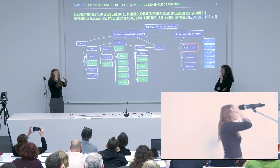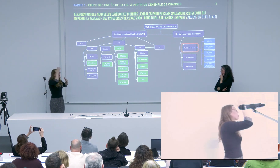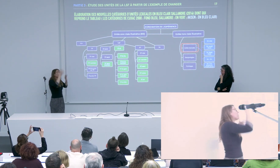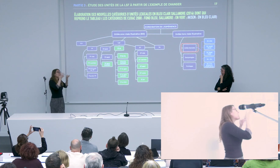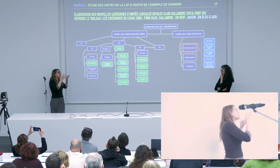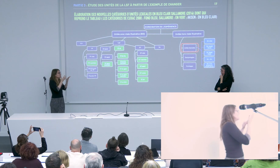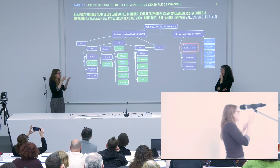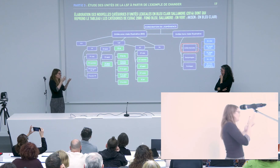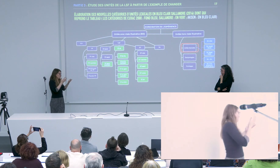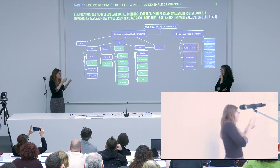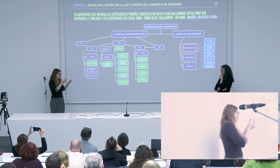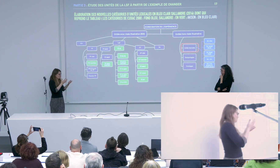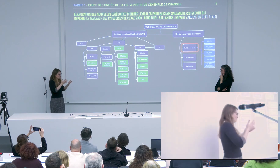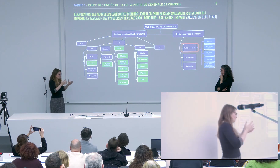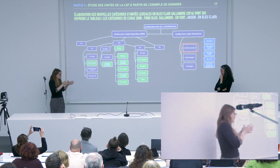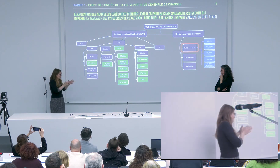ce que je me disais c'était